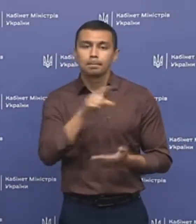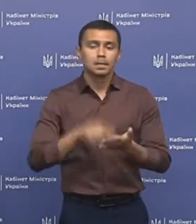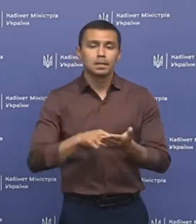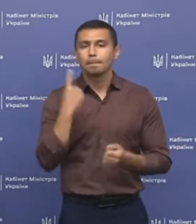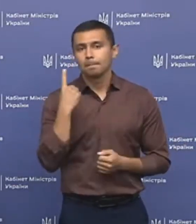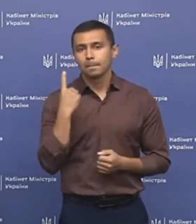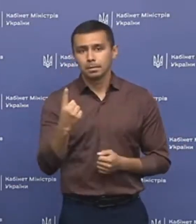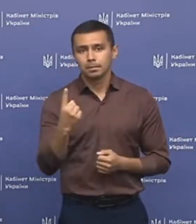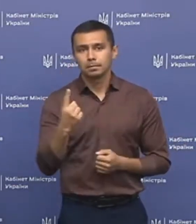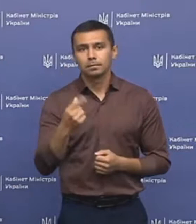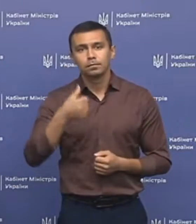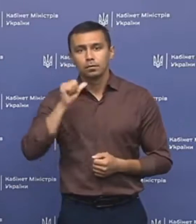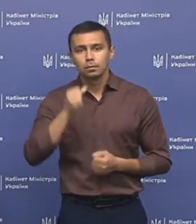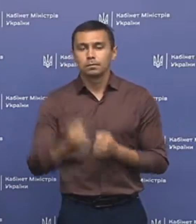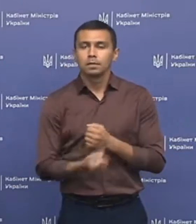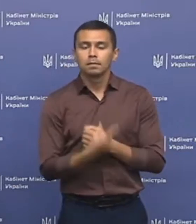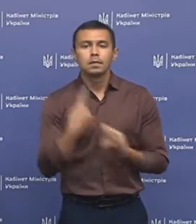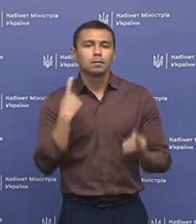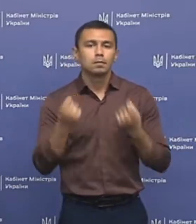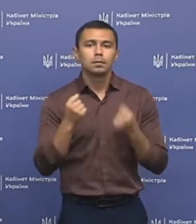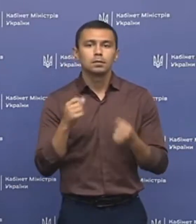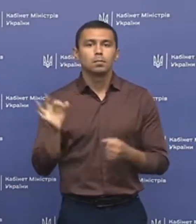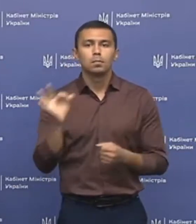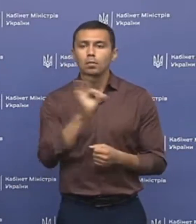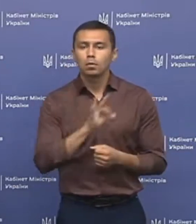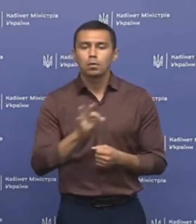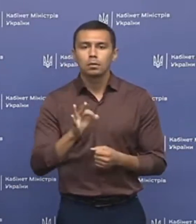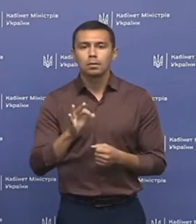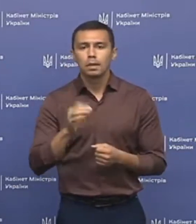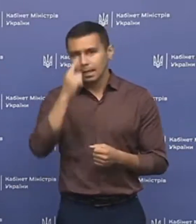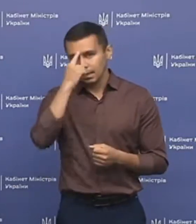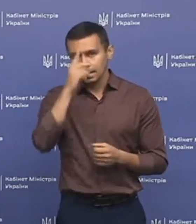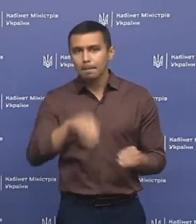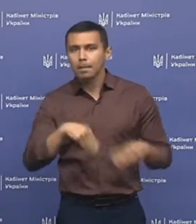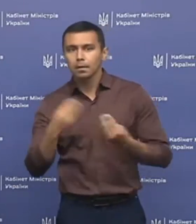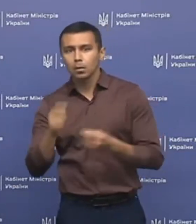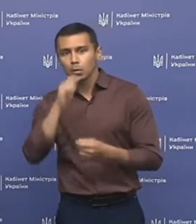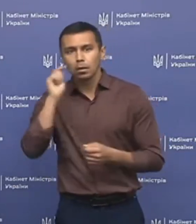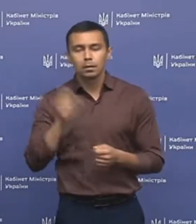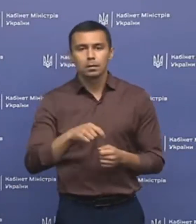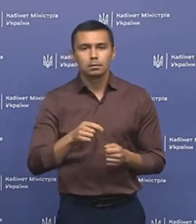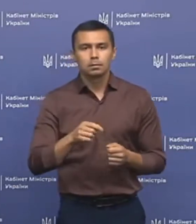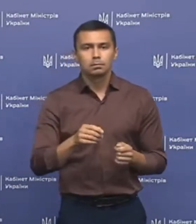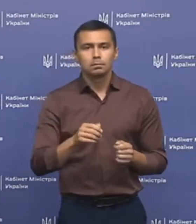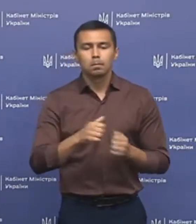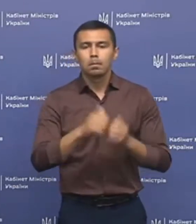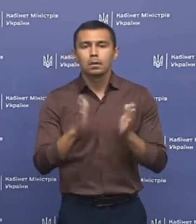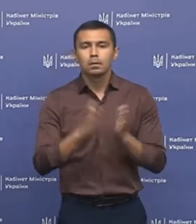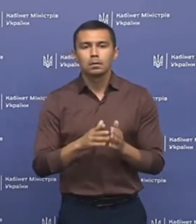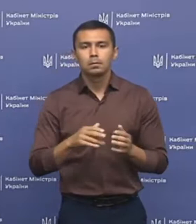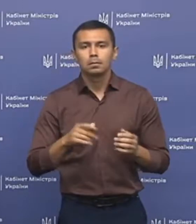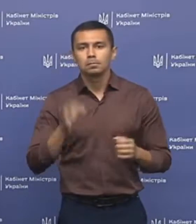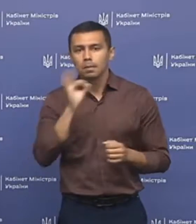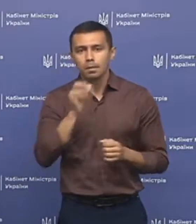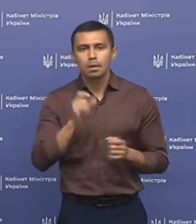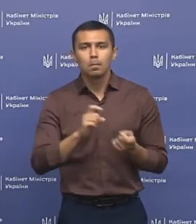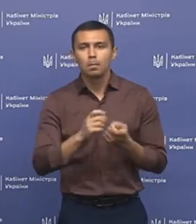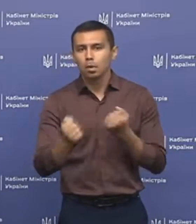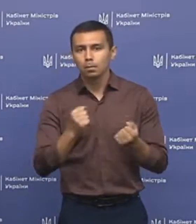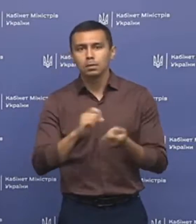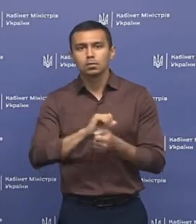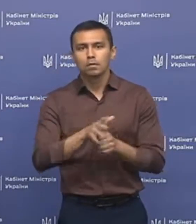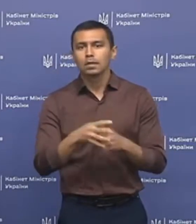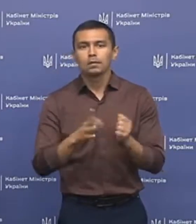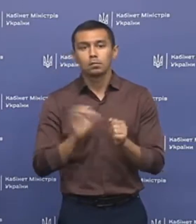запитання перше. Вчора з'явилася інформація, що Індія передала Україні партію препаратів для боротьби з COVID-19.